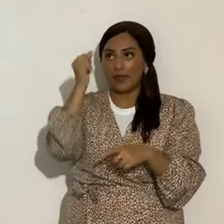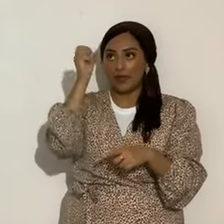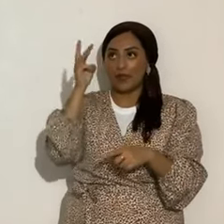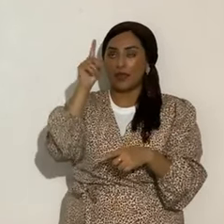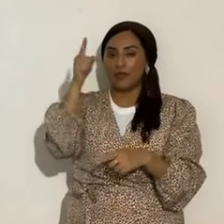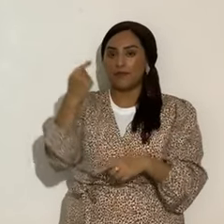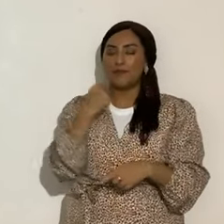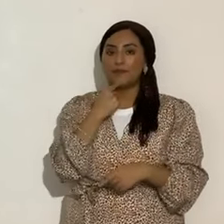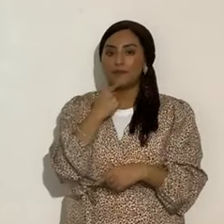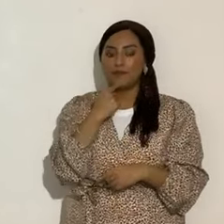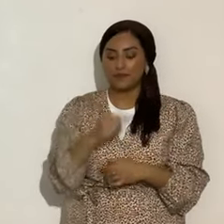Ahora,